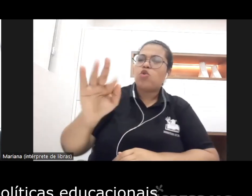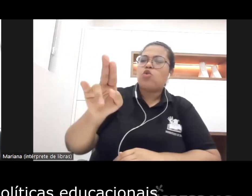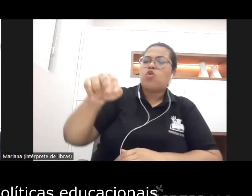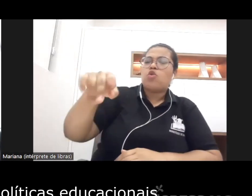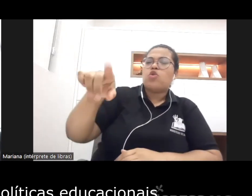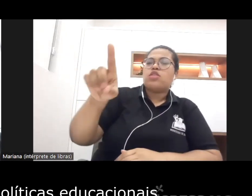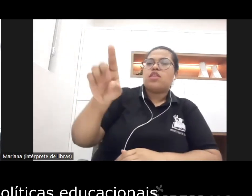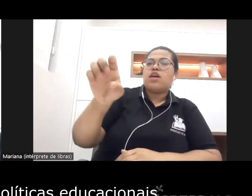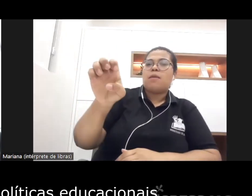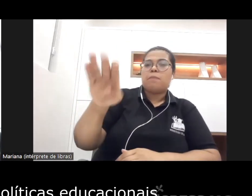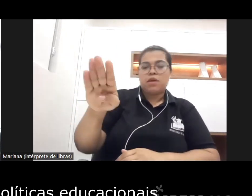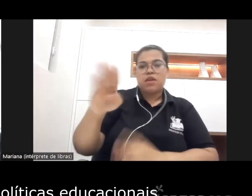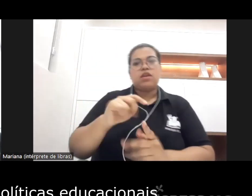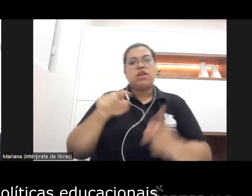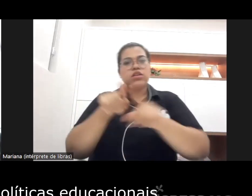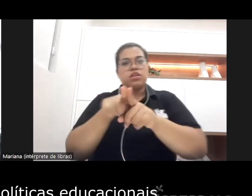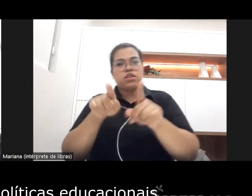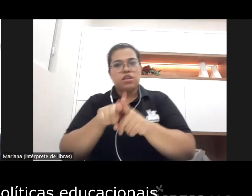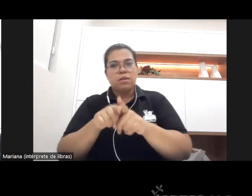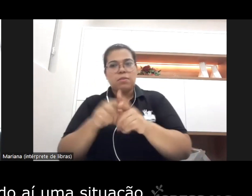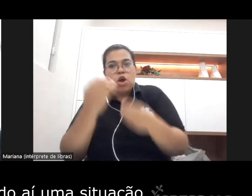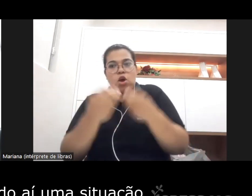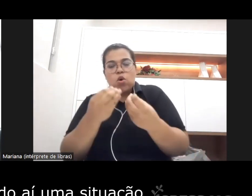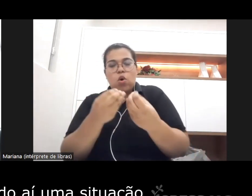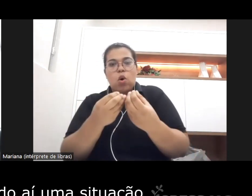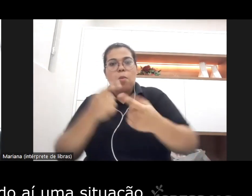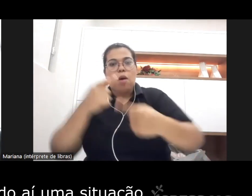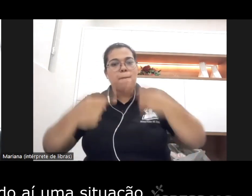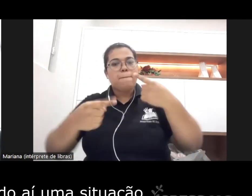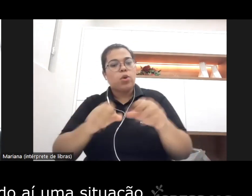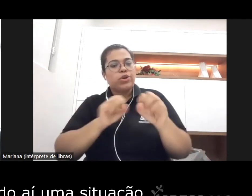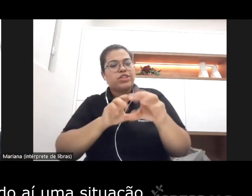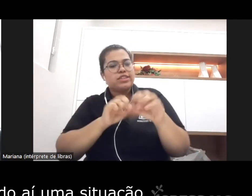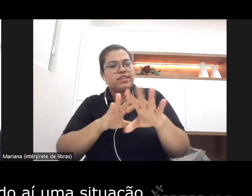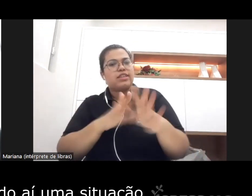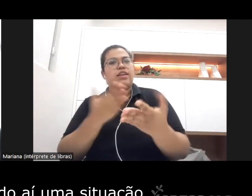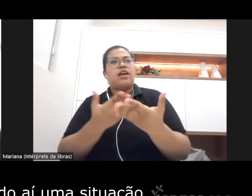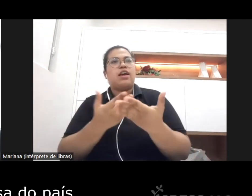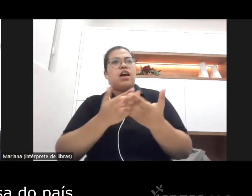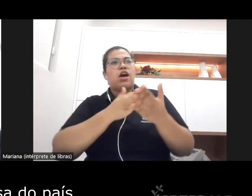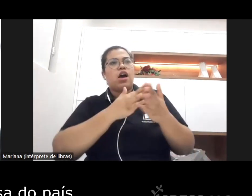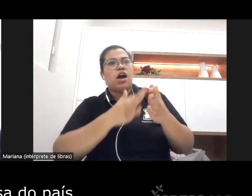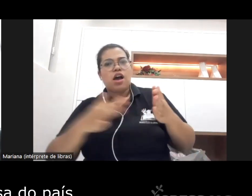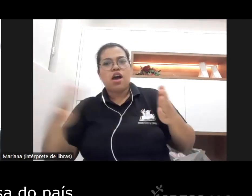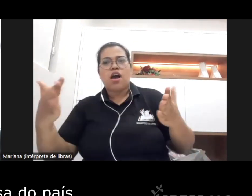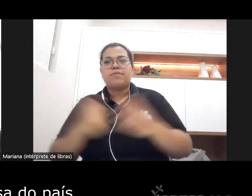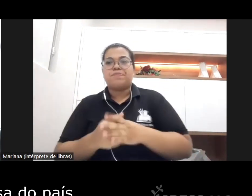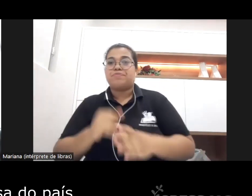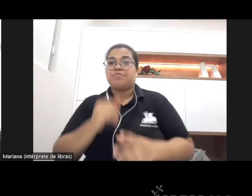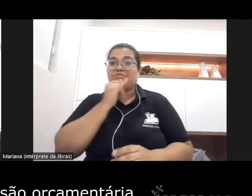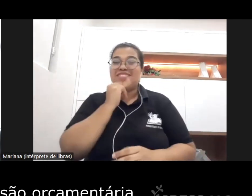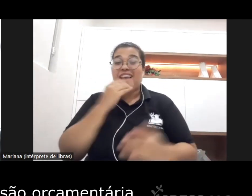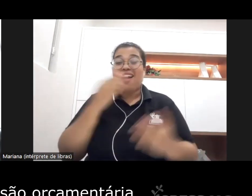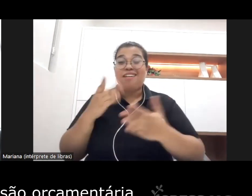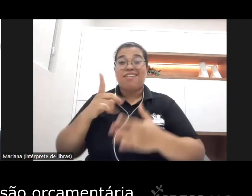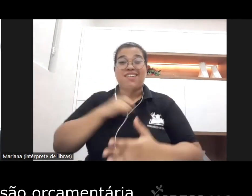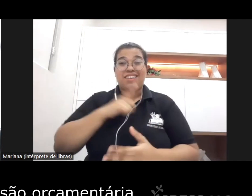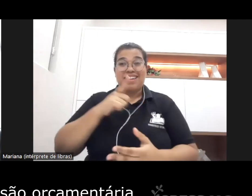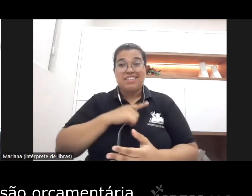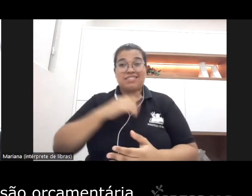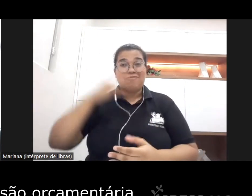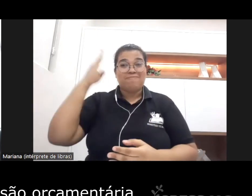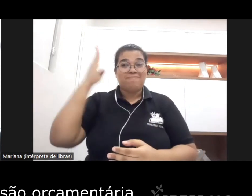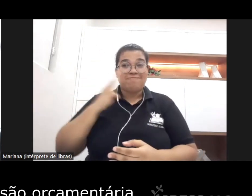financiamento das políticas educacionais nós estamos vivendo aí uma situação desastrosa no país não termos